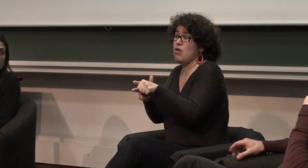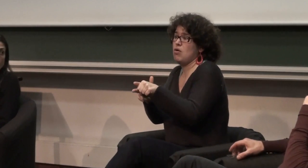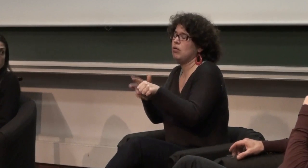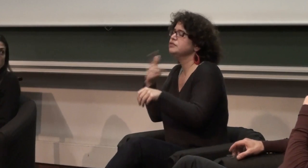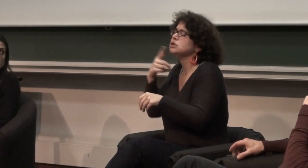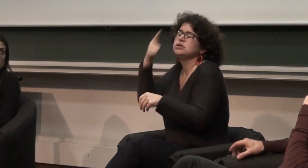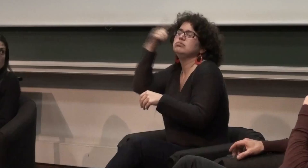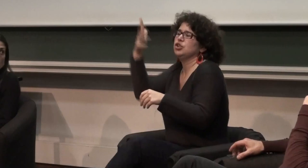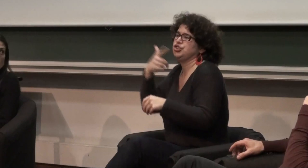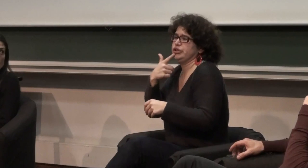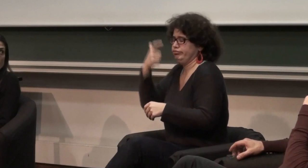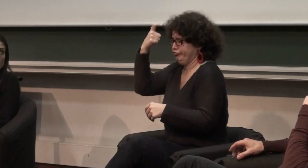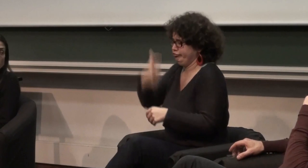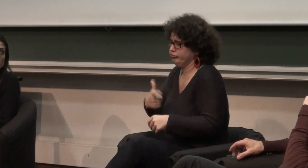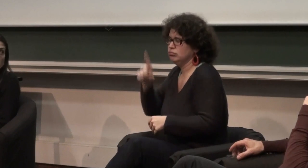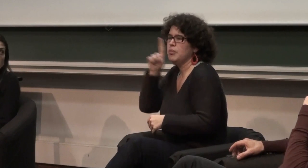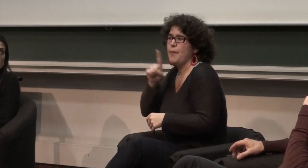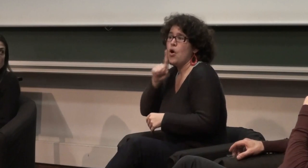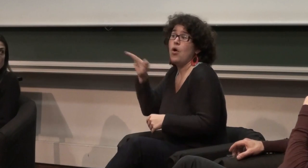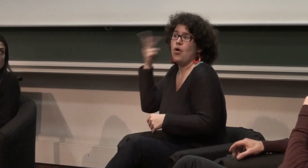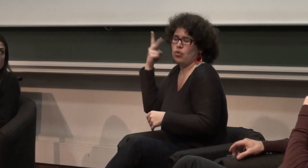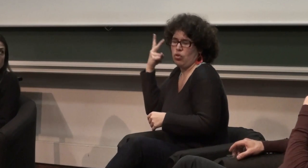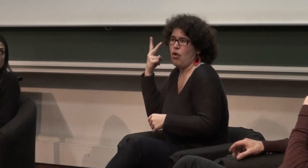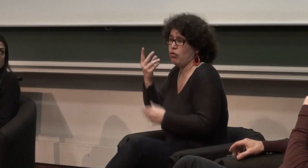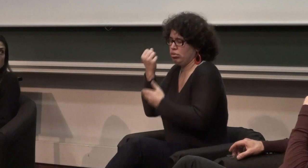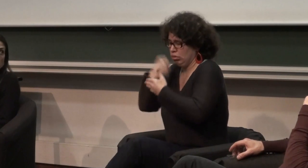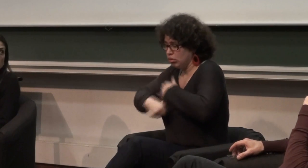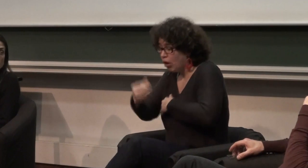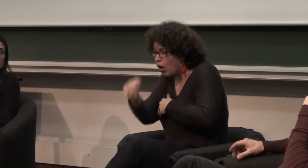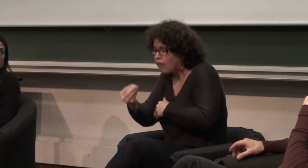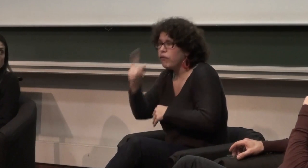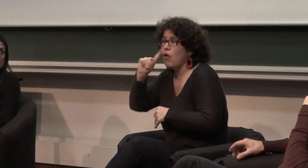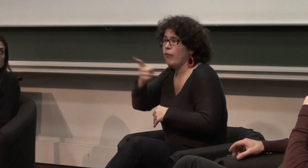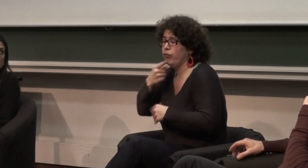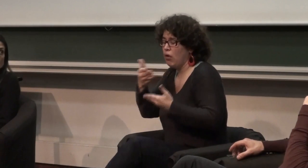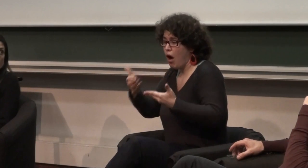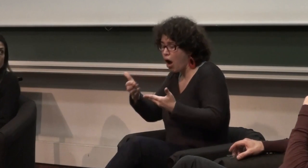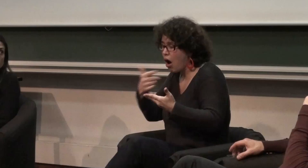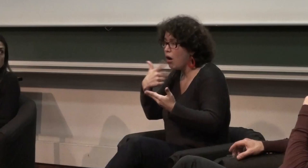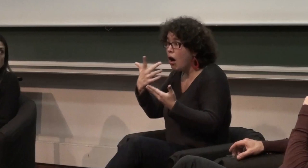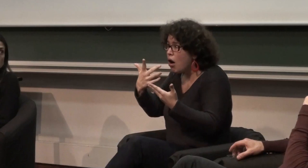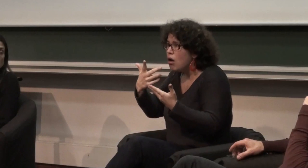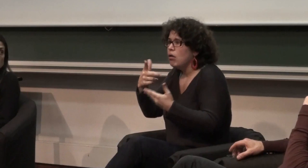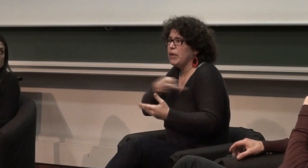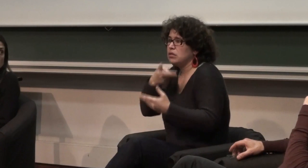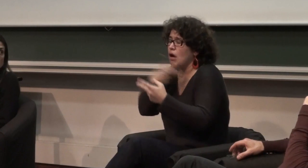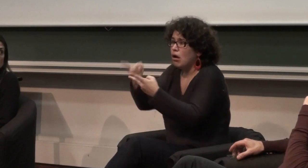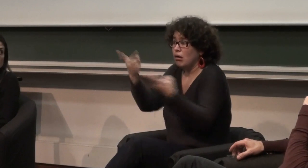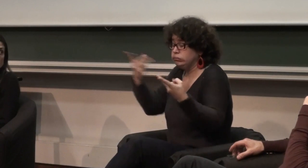sourds voilà imagine une personne sourde une jeune fille entendante elle a un enfant sourd le